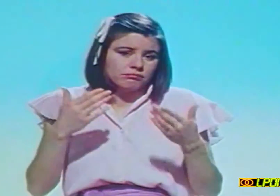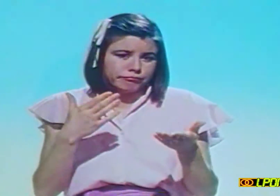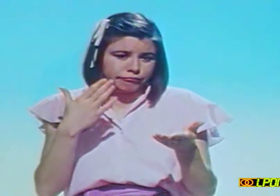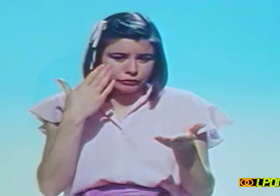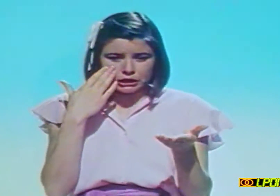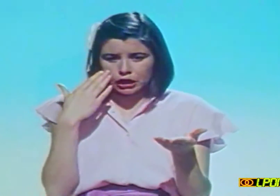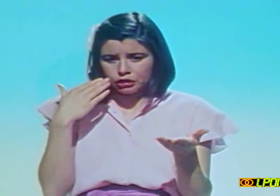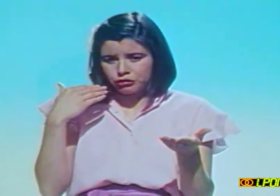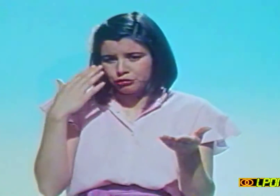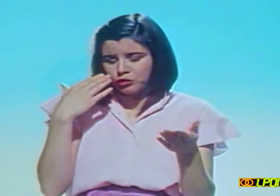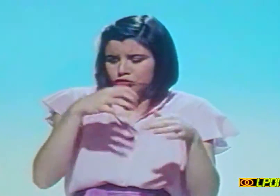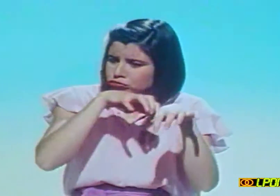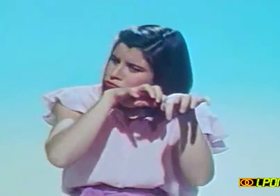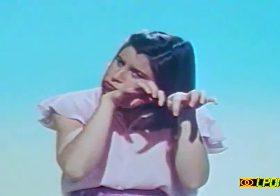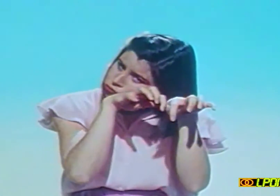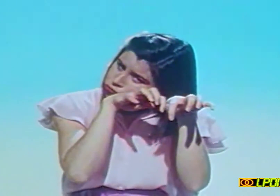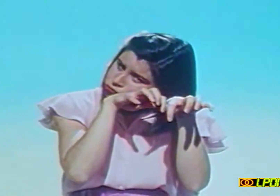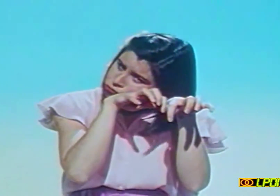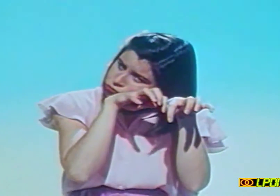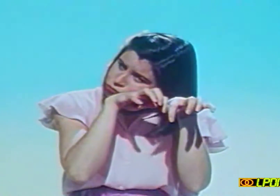mais ce petit tigre s'ennuyait.